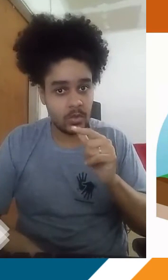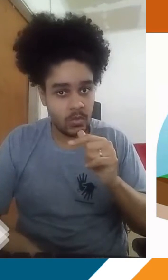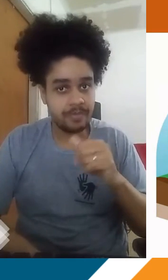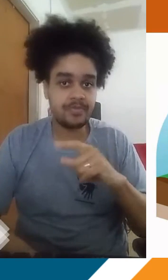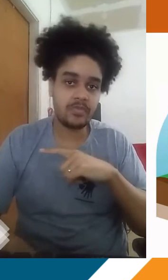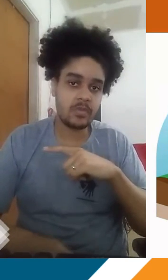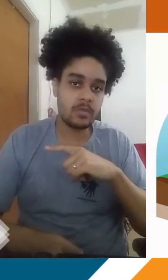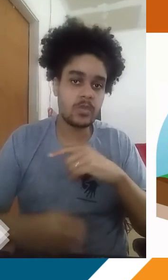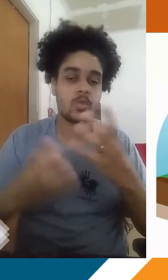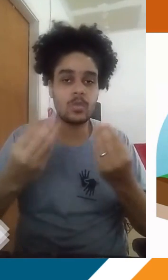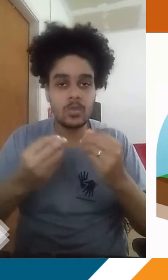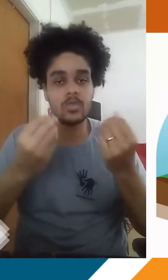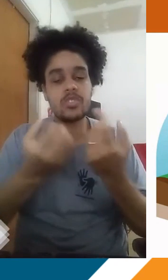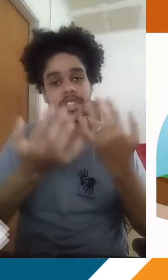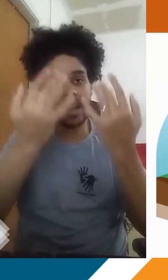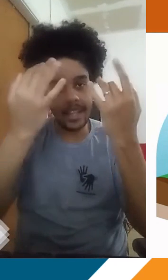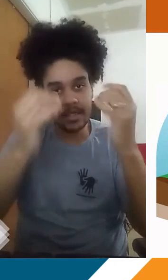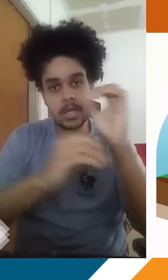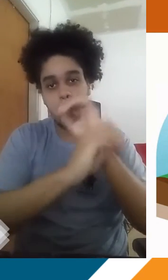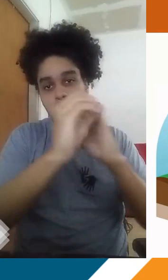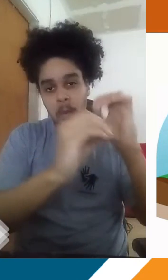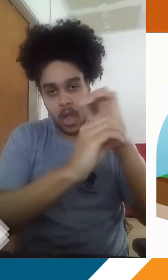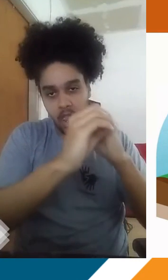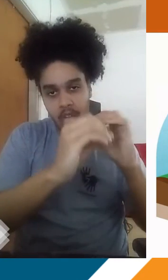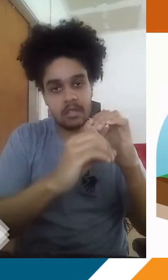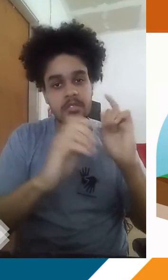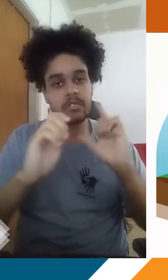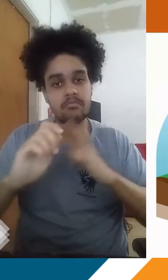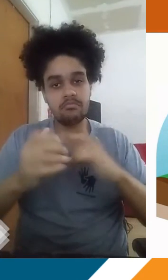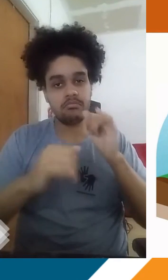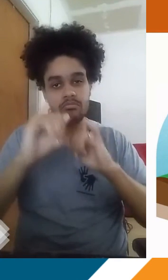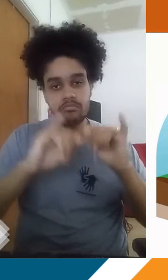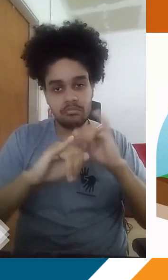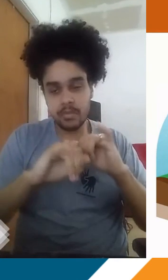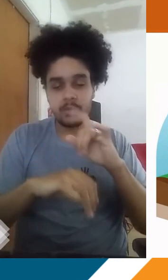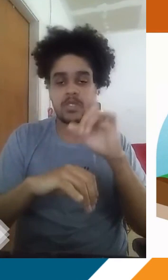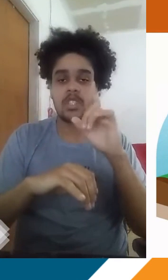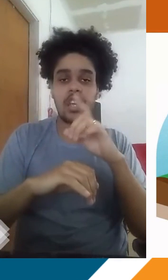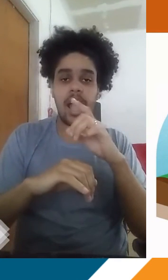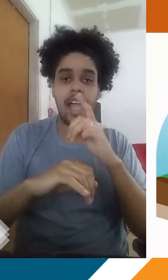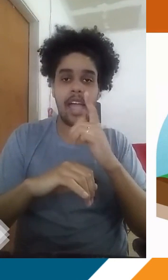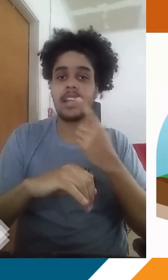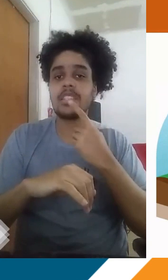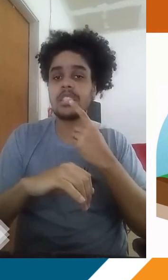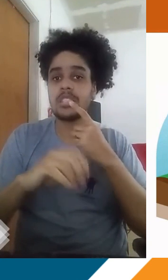média de gases, de moléculas, substâncias, que tem aí uma quantidade, um nível de acidez mais